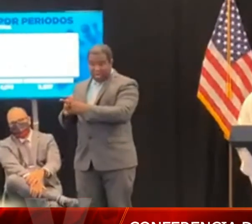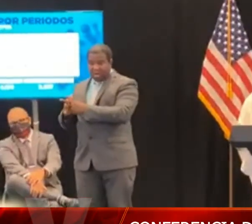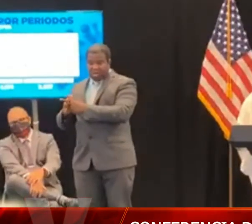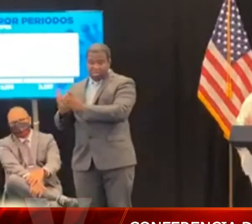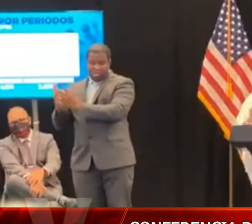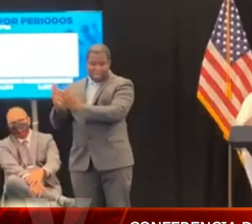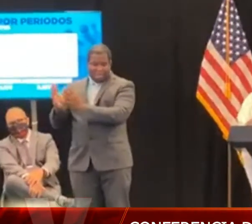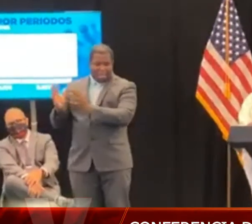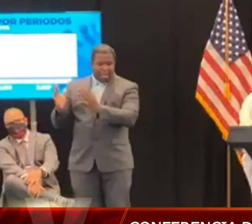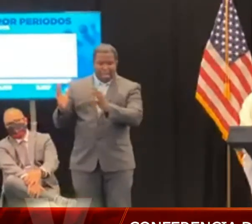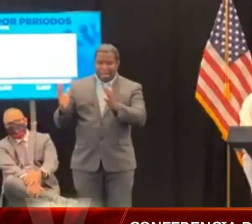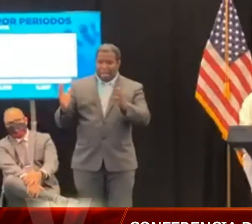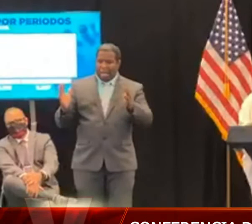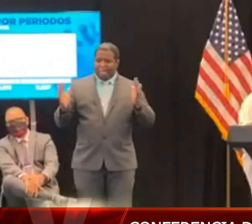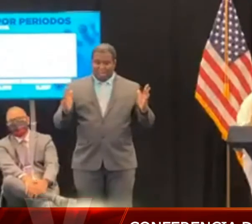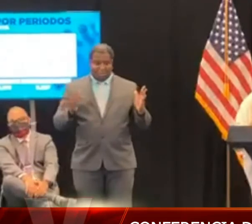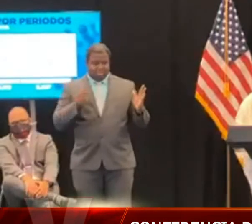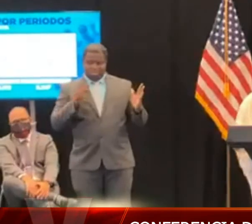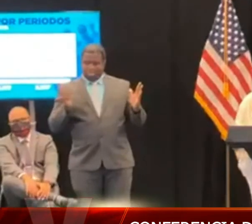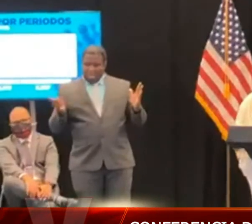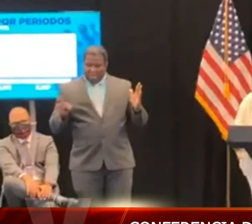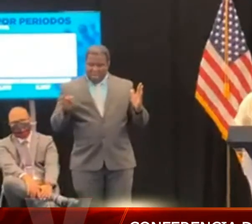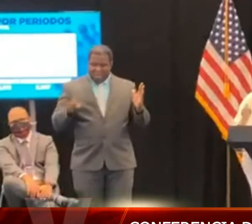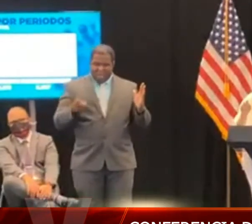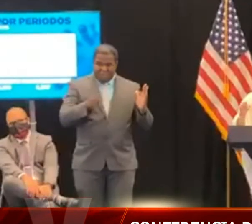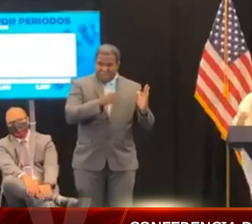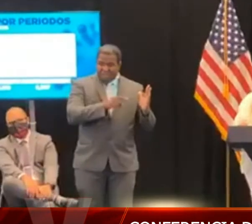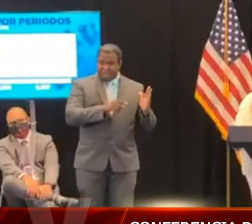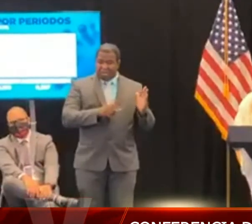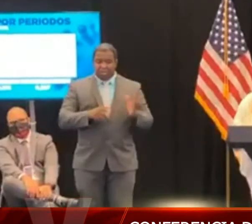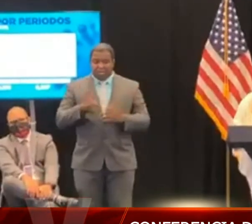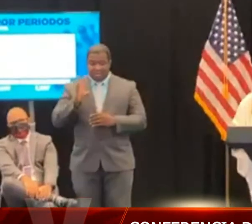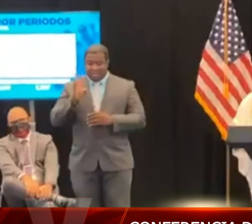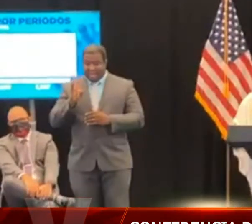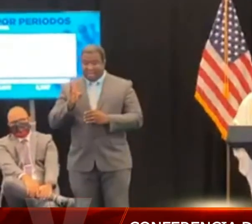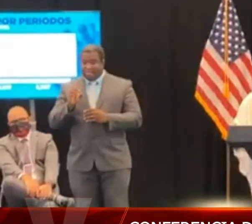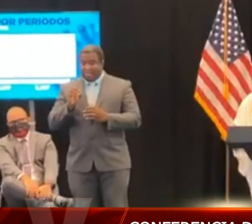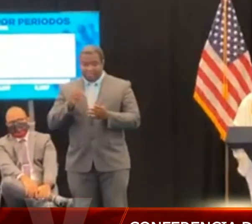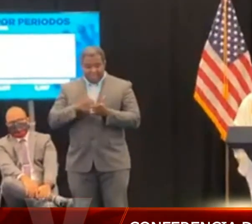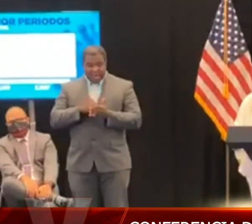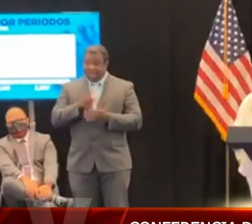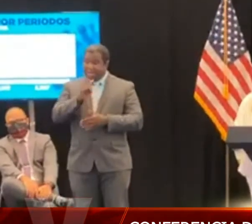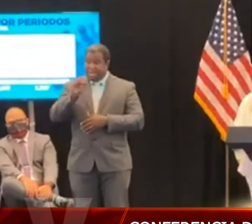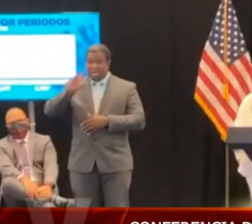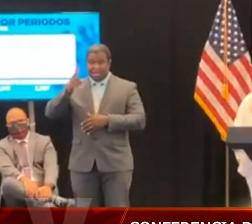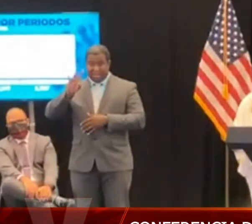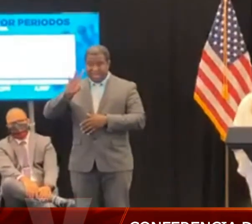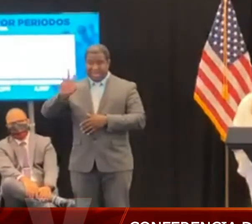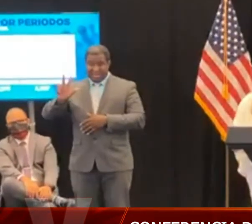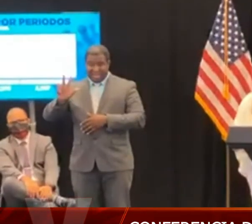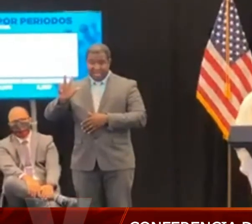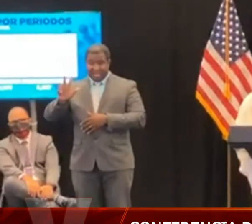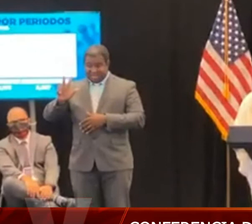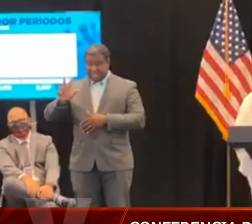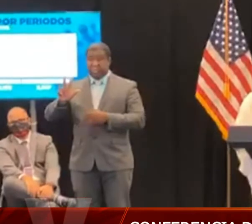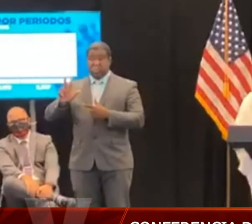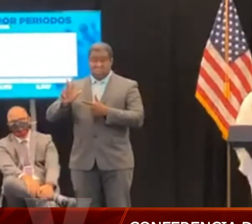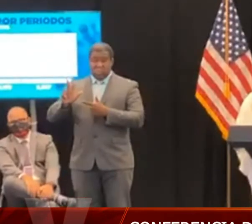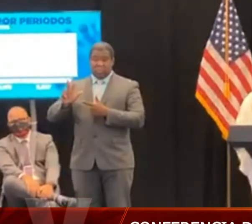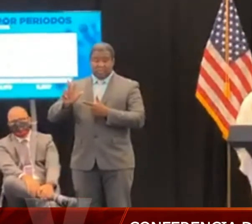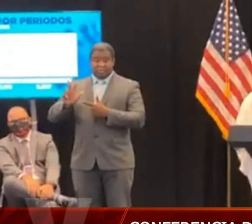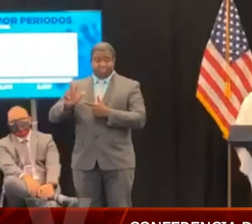Mientras que del 22 de agosto al día de hoy, 10 de septiembre, se registraron 2